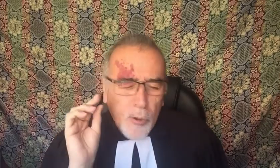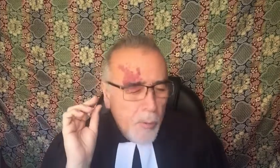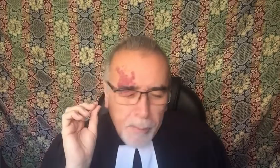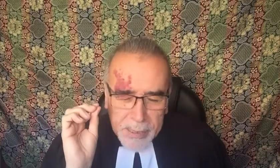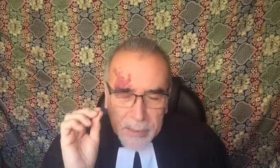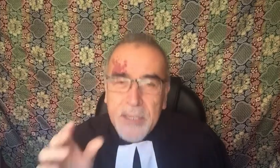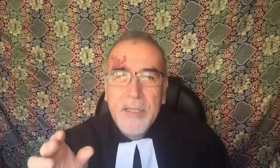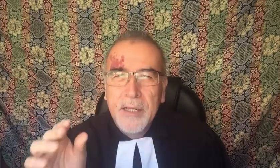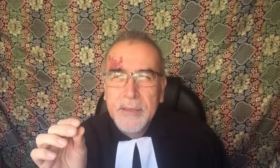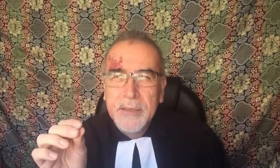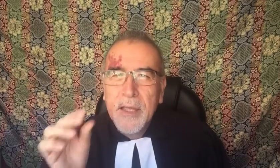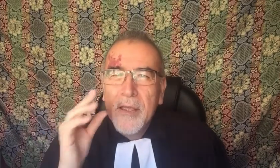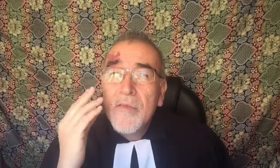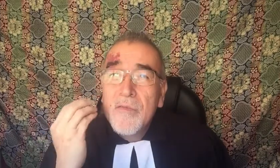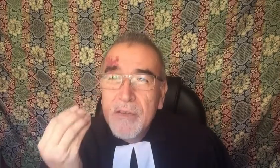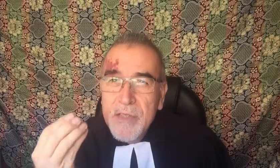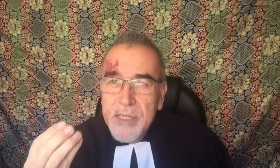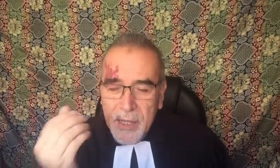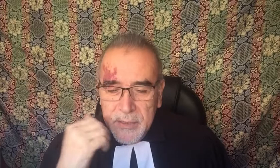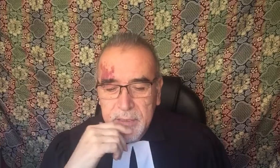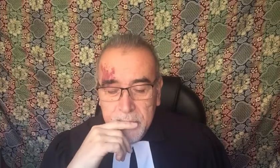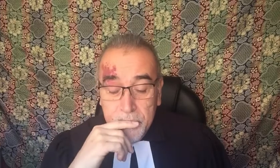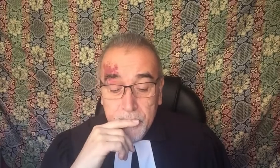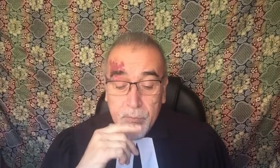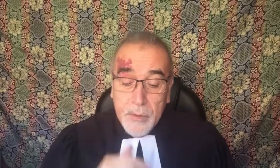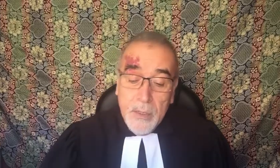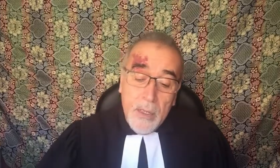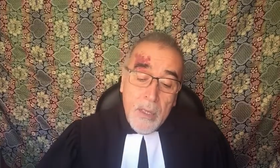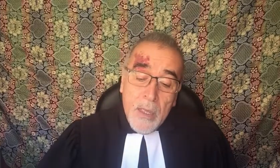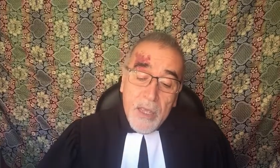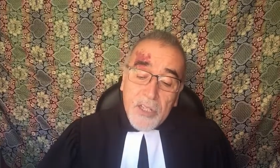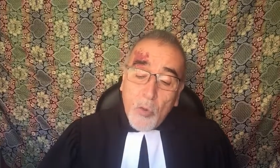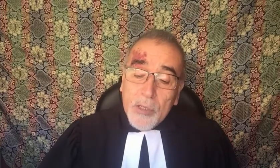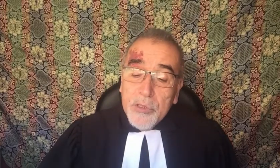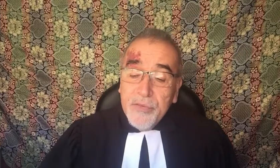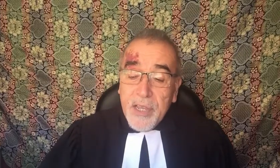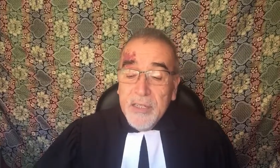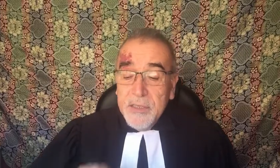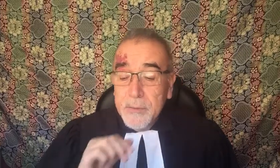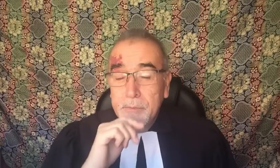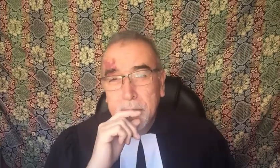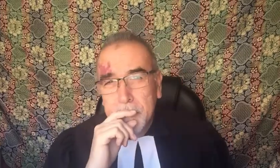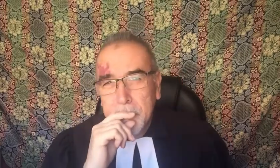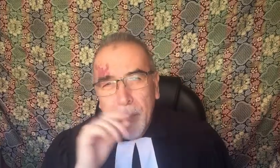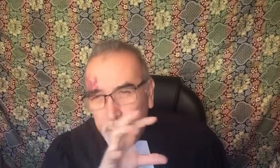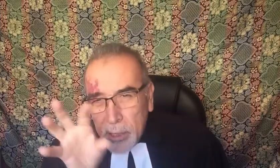compartidas, vividas. Estas cuatro esferas apuntan